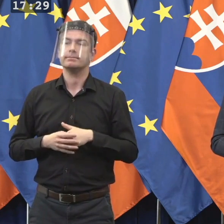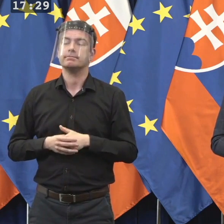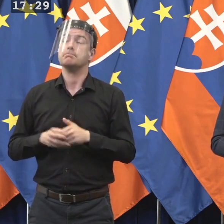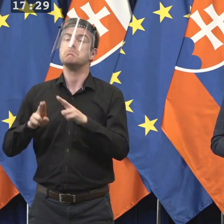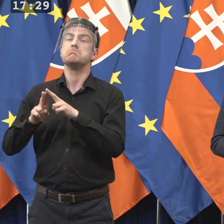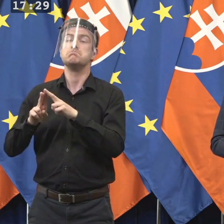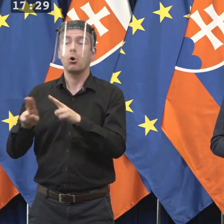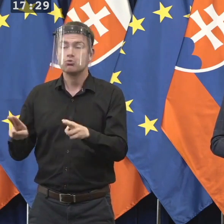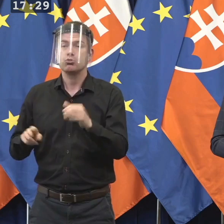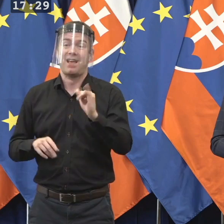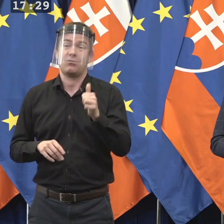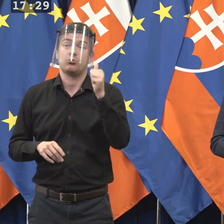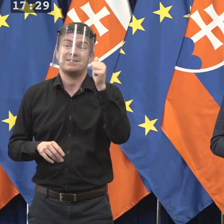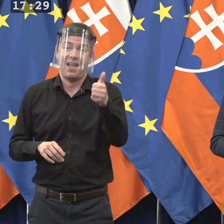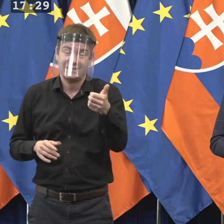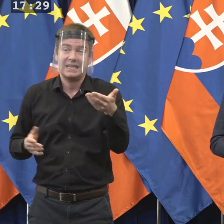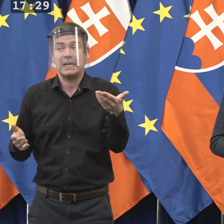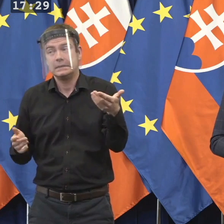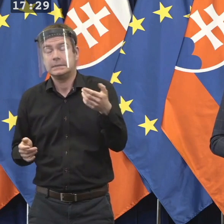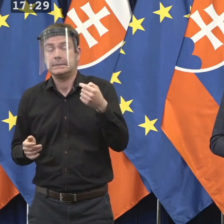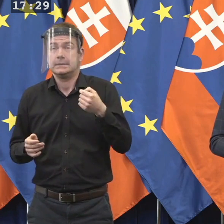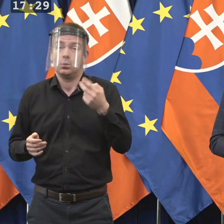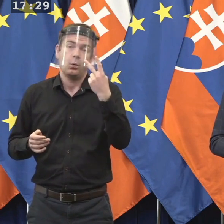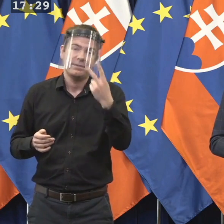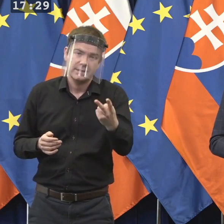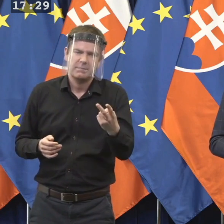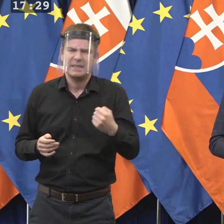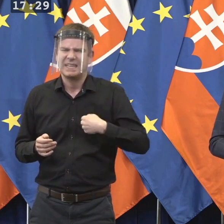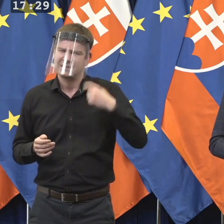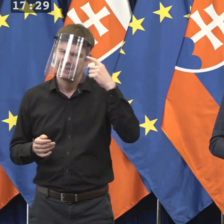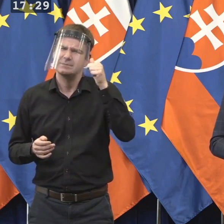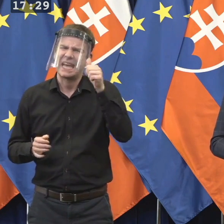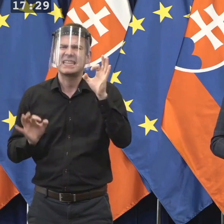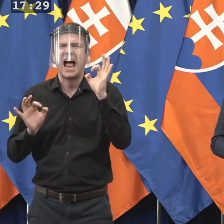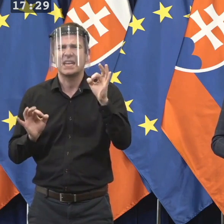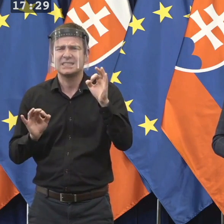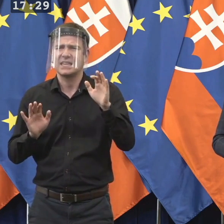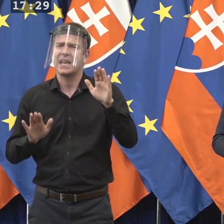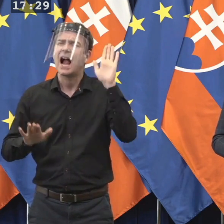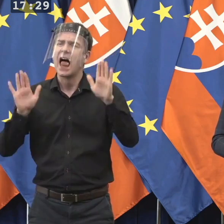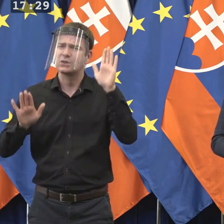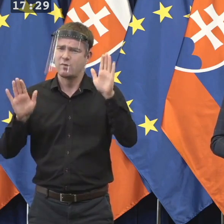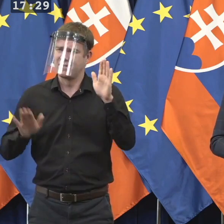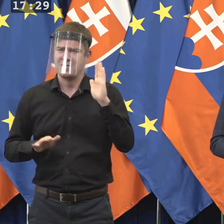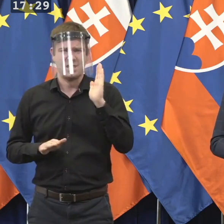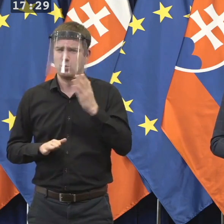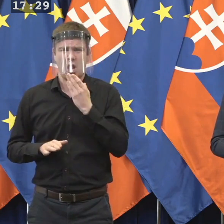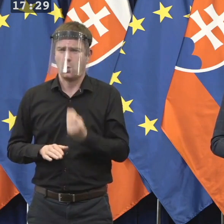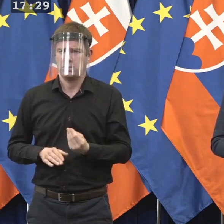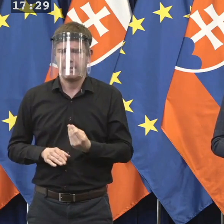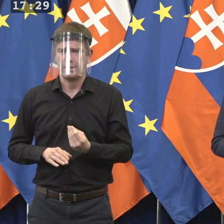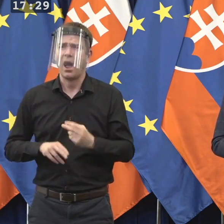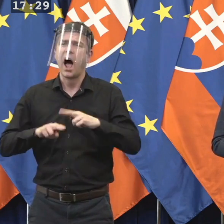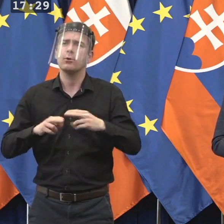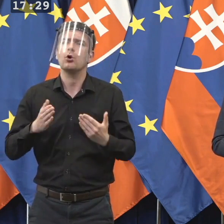áno, tá voľba zajtra, ja sa skôr prikláňam k tomu, že by bola skôr neúspešná a to nové výberové konanie by dalo